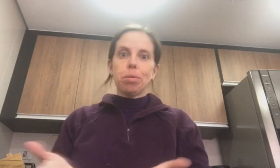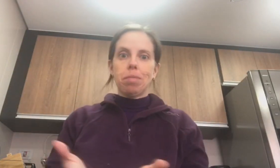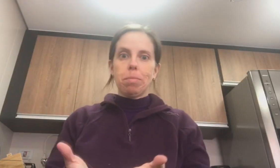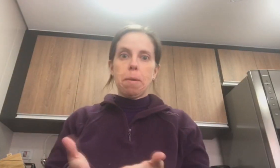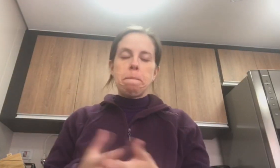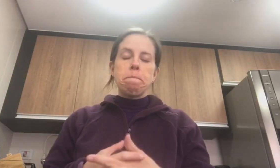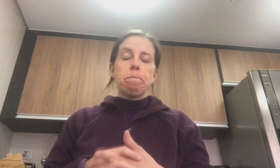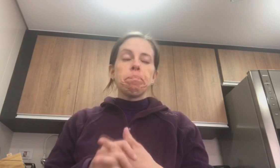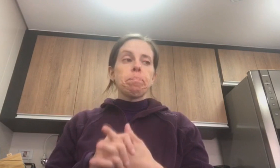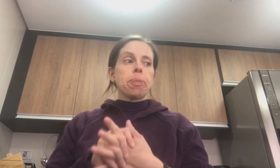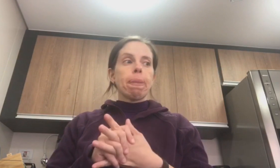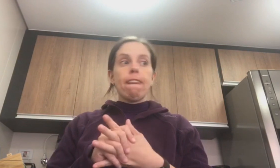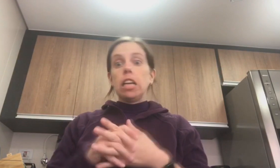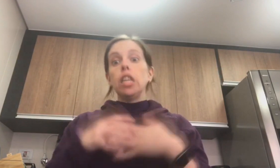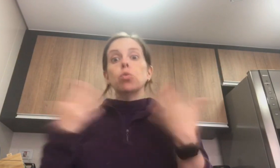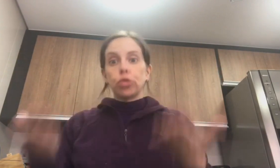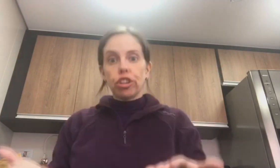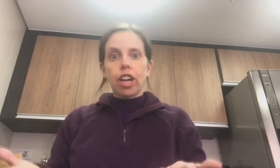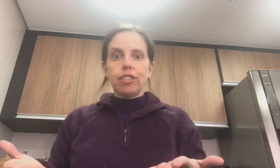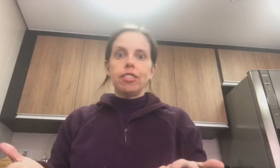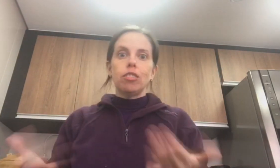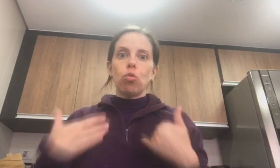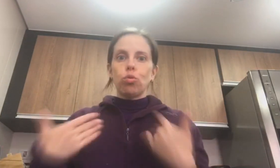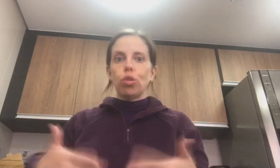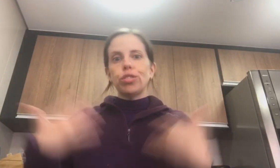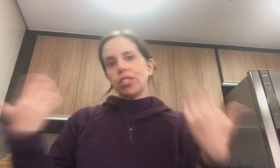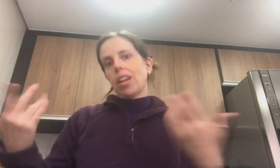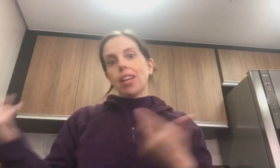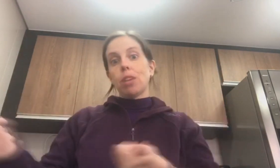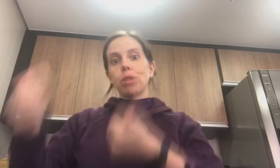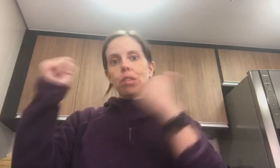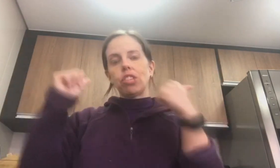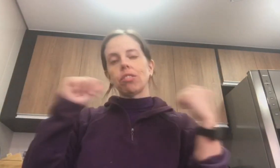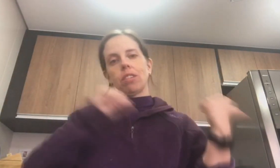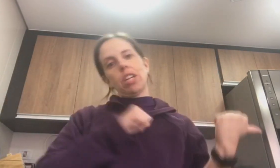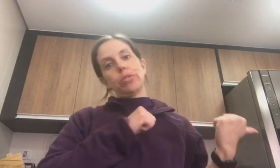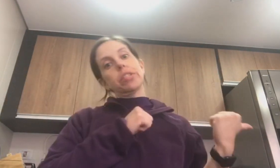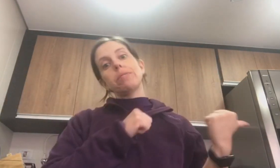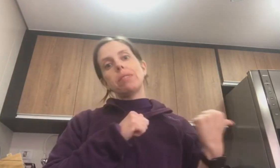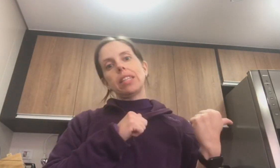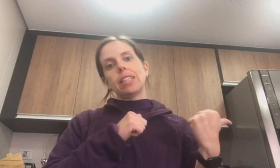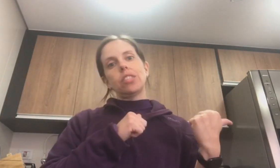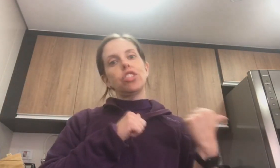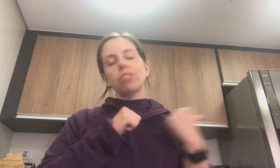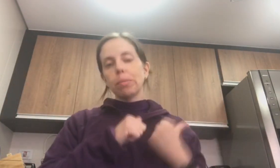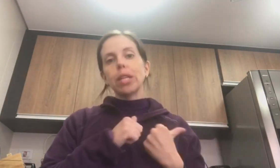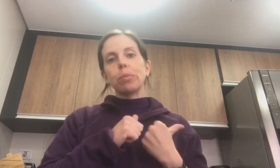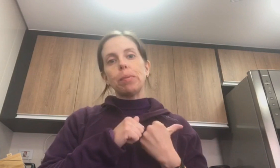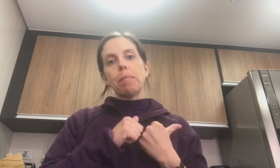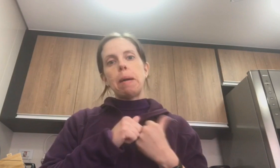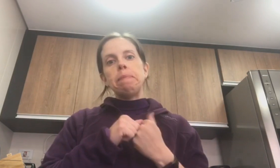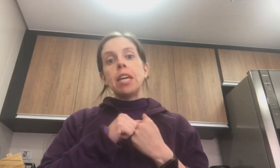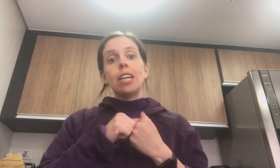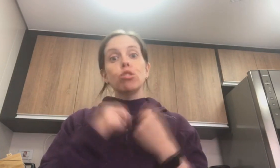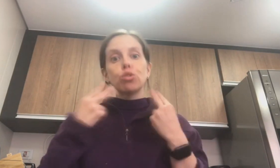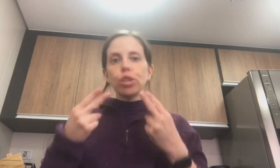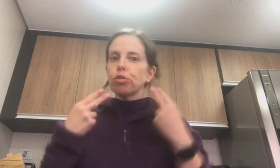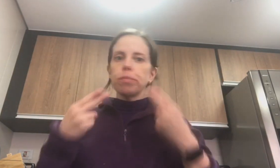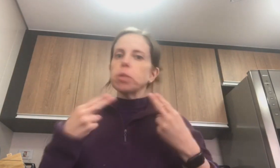problema. E o celular, o outro celular, que era o meu antigo, o Arthur tá assistindo, também deu problema. Os dois com o mesmo